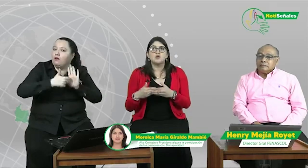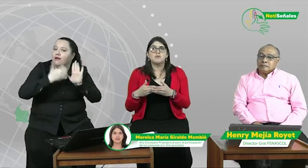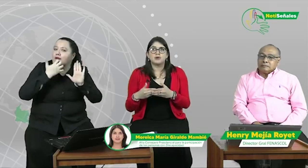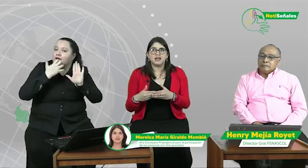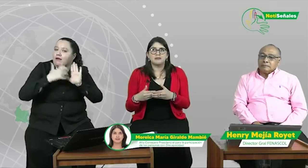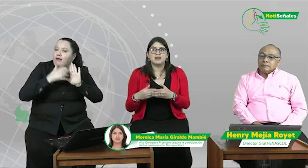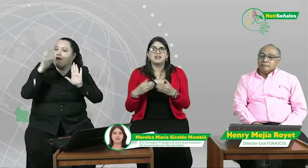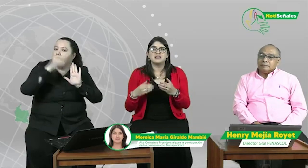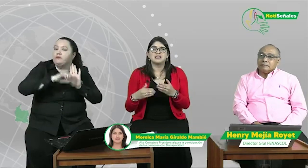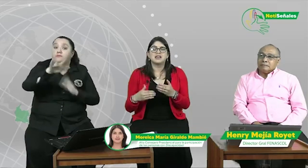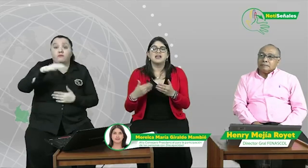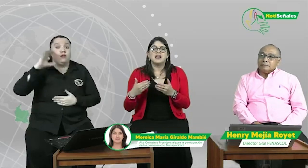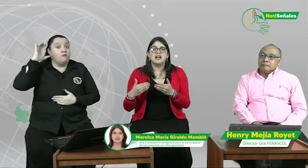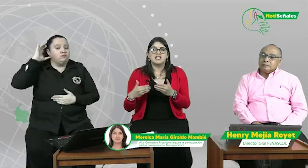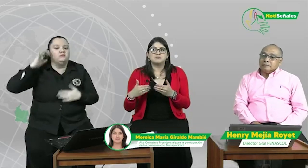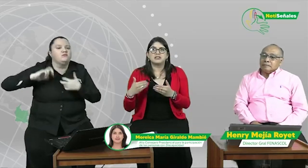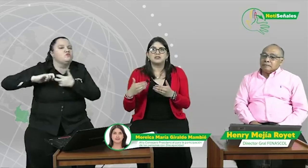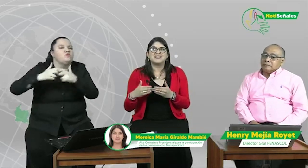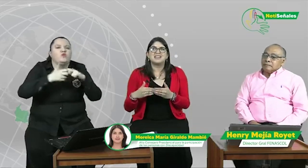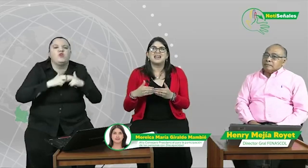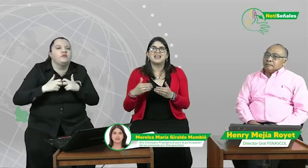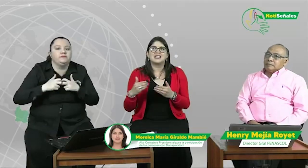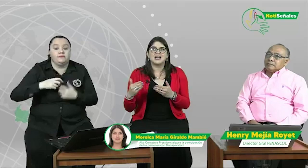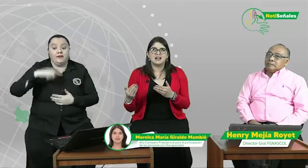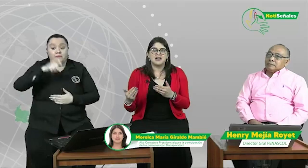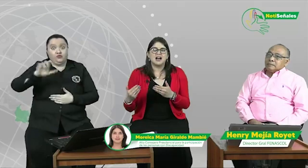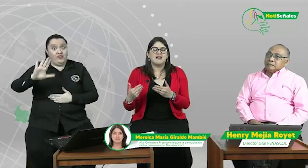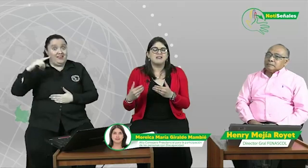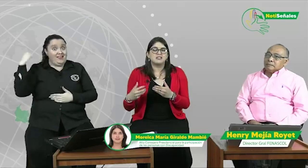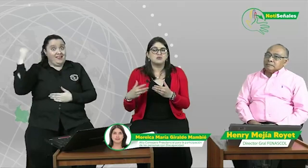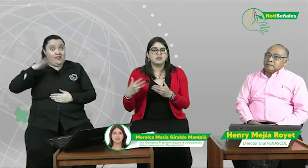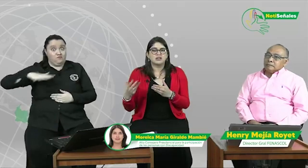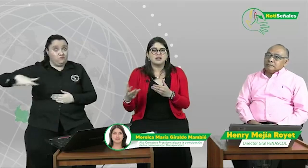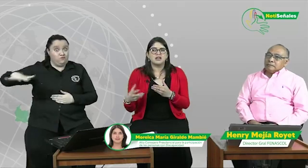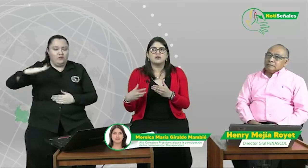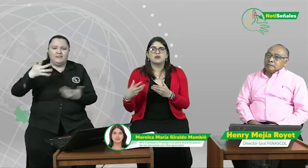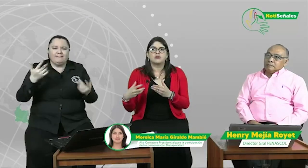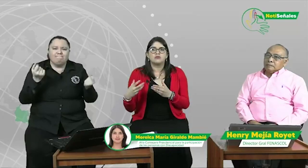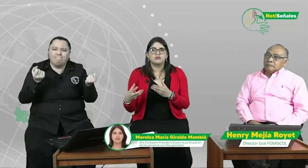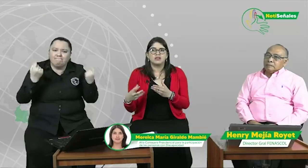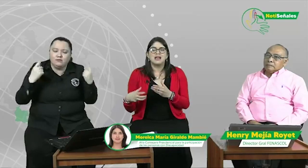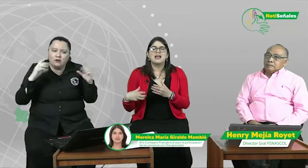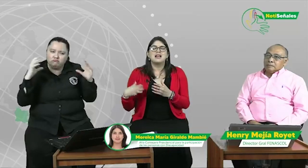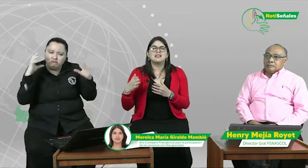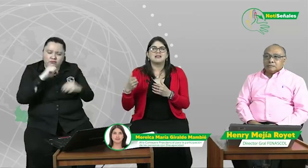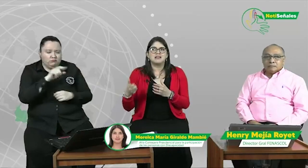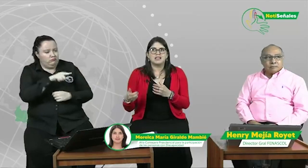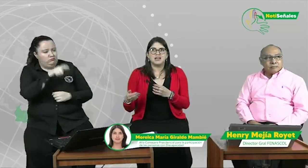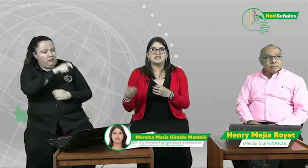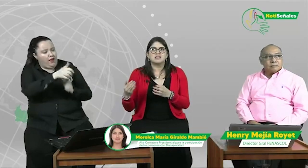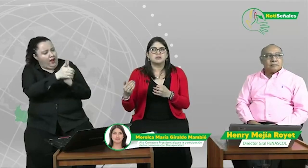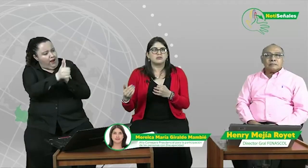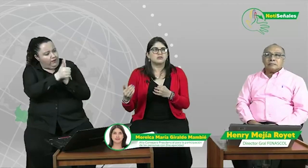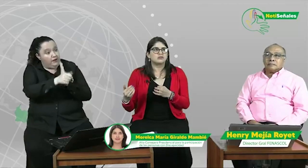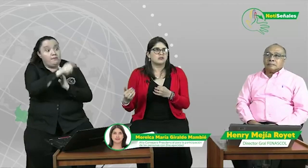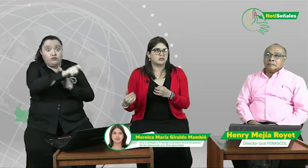problema y es que las personas en general a veces no entienden y no reconocen las habilidades de las personas con discapacidad.